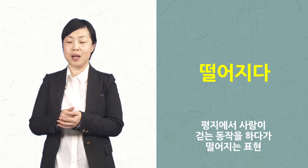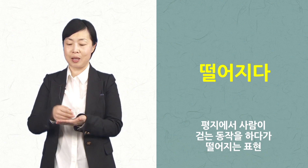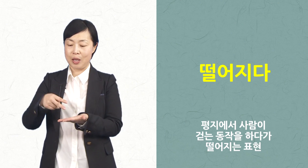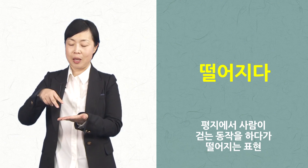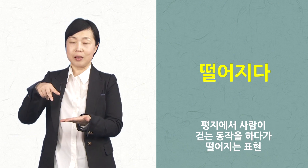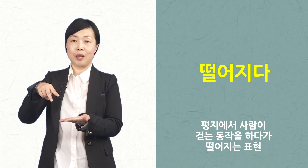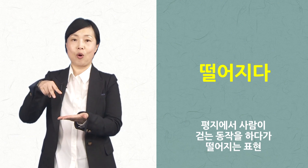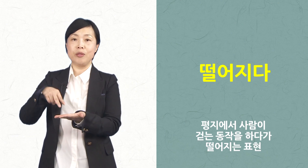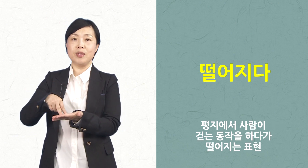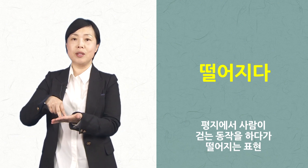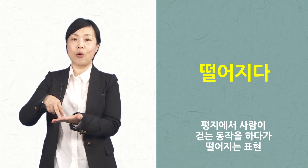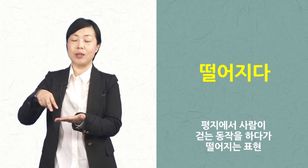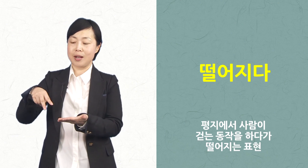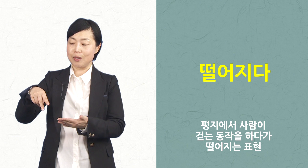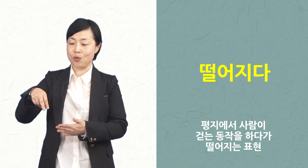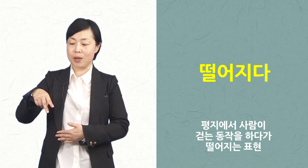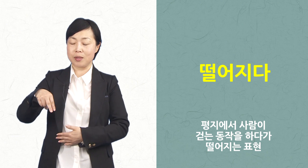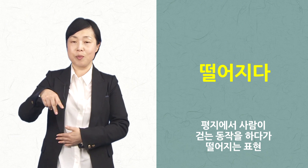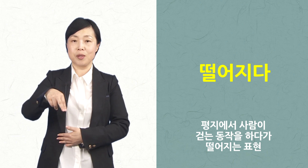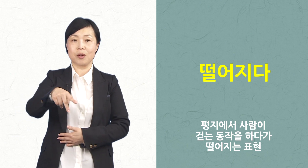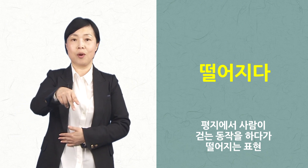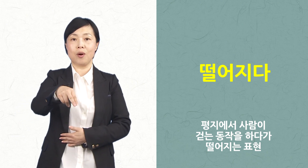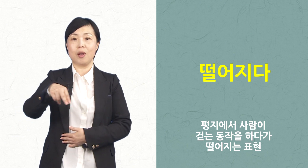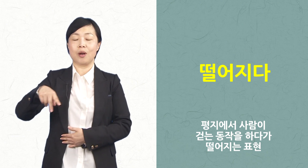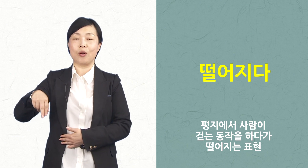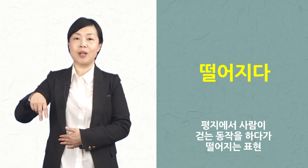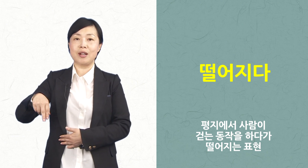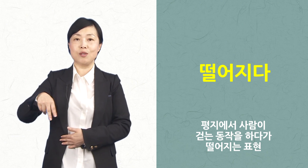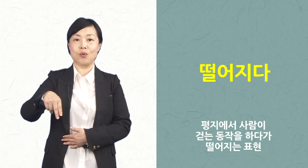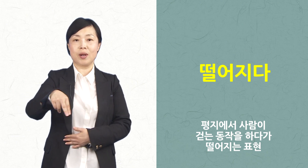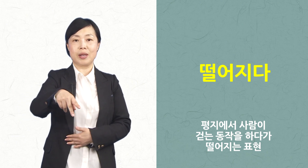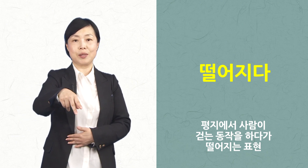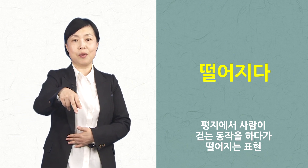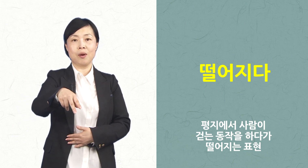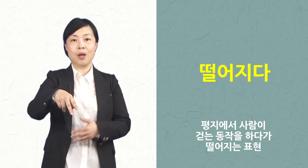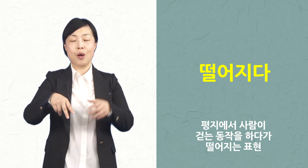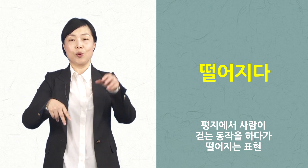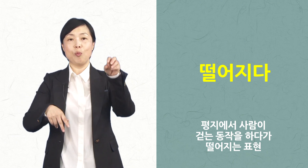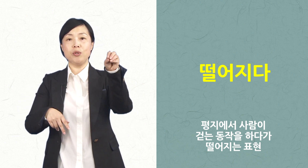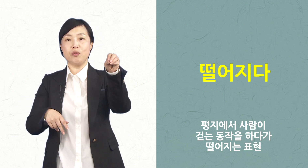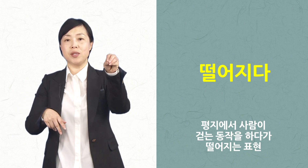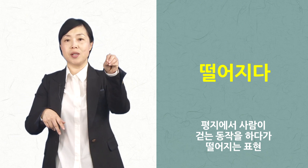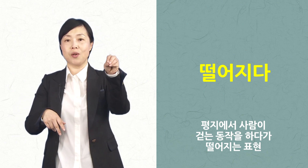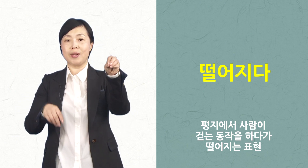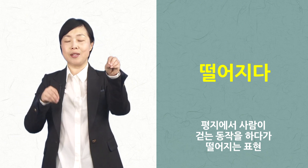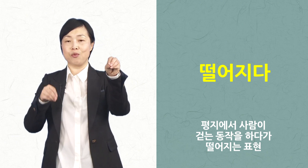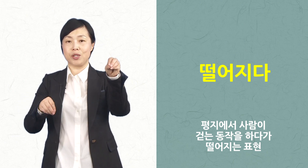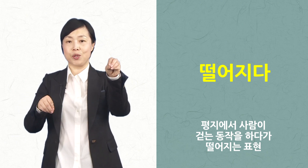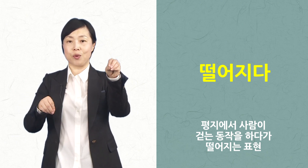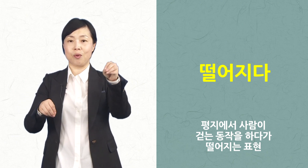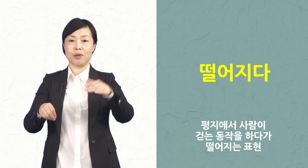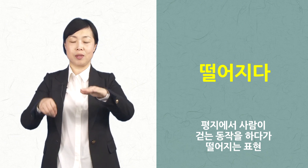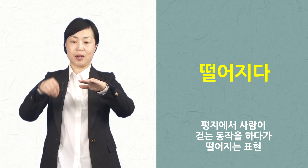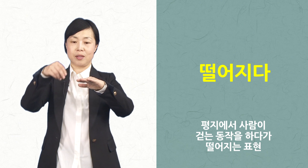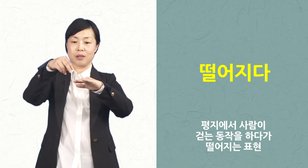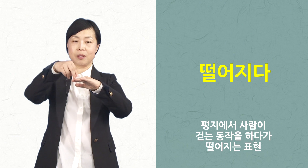걷다라는 수화를 쓰면서 걷다라는 수화에서 높은 위치에서 낮은 위치로 즉